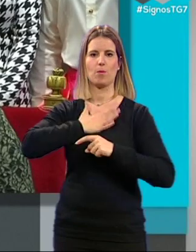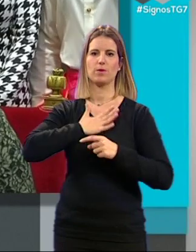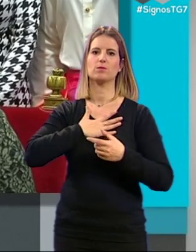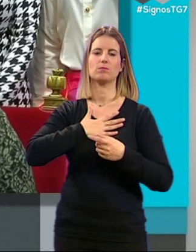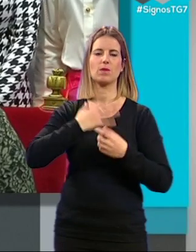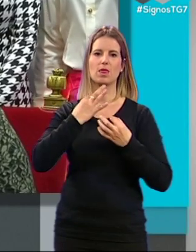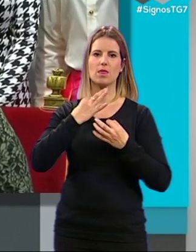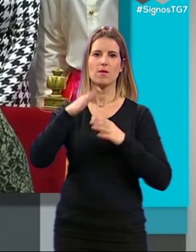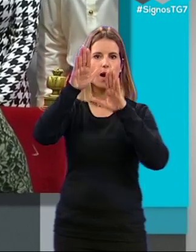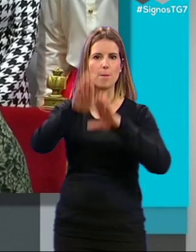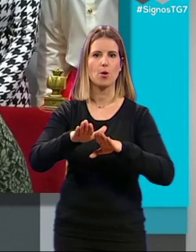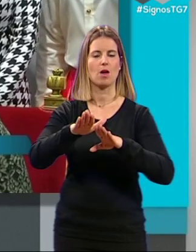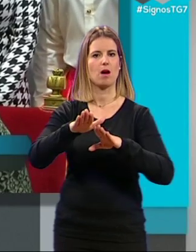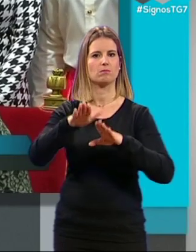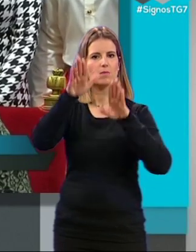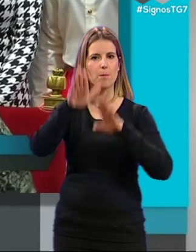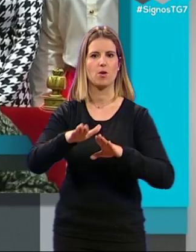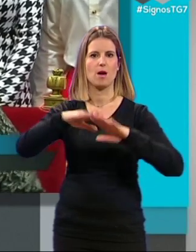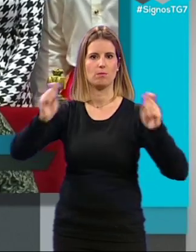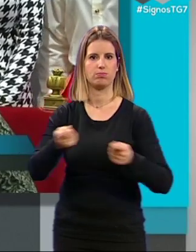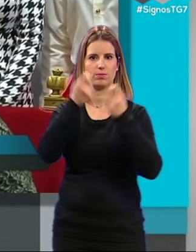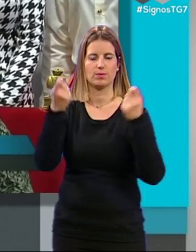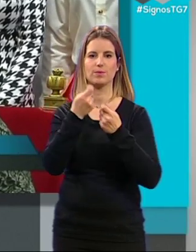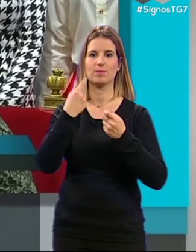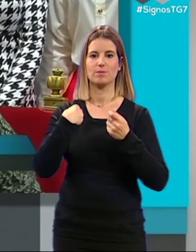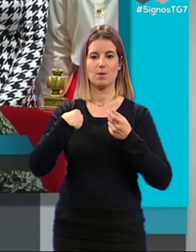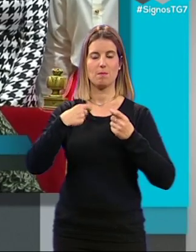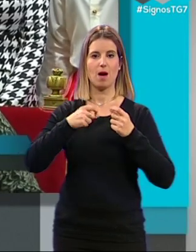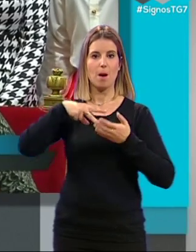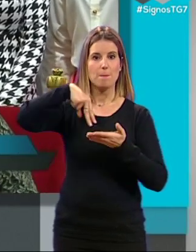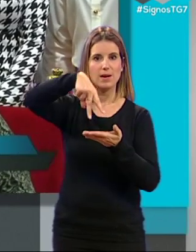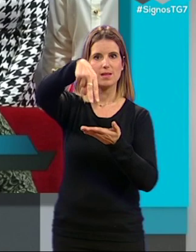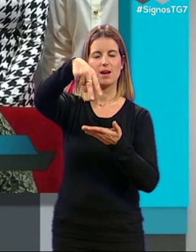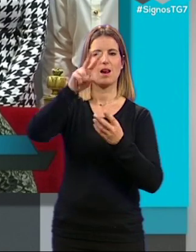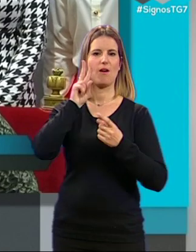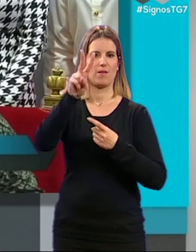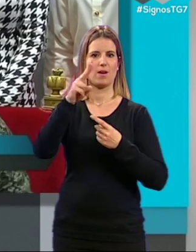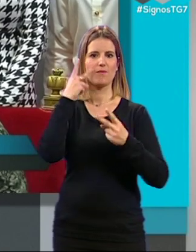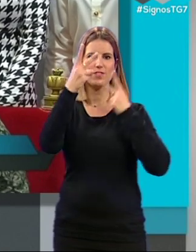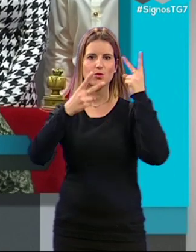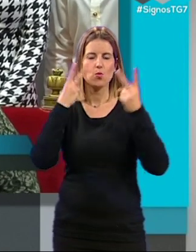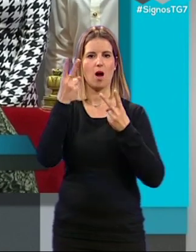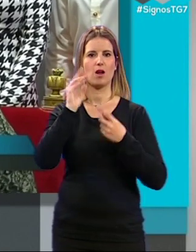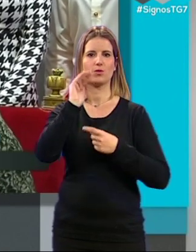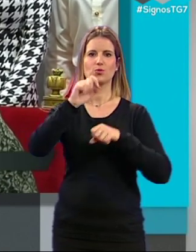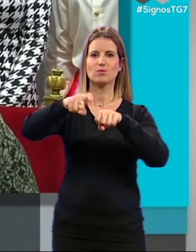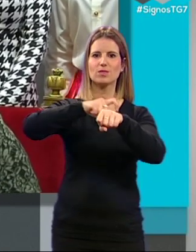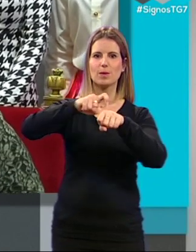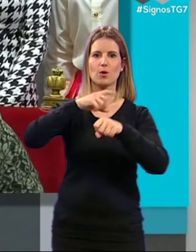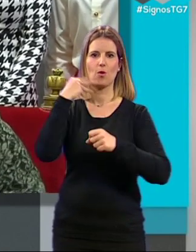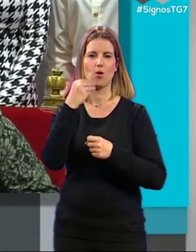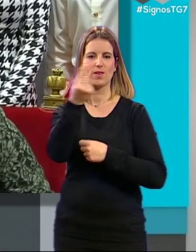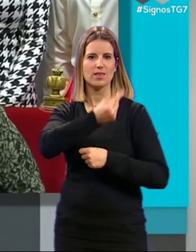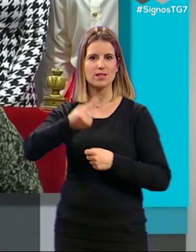que apostarlo y hay que apostar por ello y hay que promocionarlo. Esta pasarela lo que hace es hacer lo visible esta faceta de jóvenes diseñadores